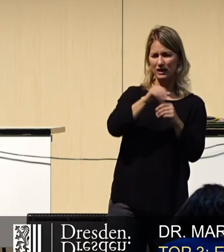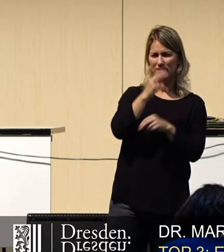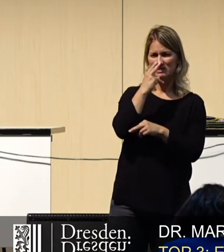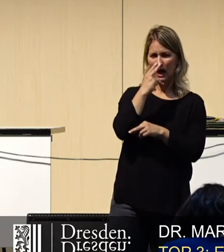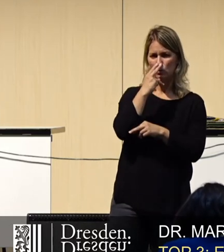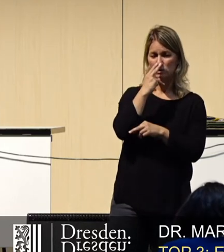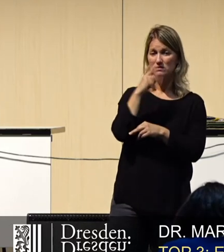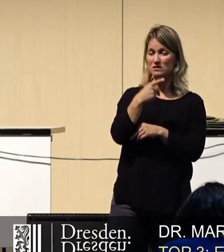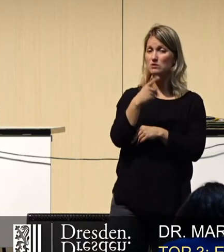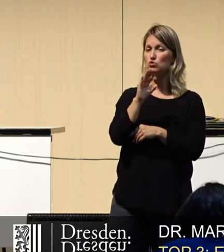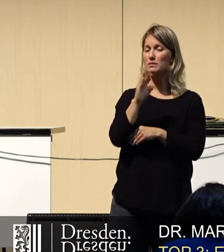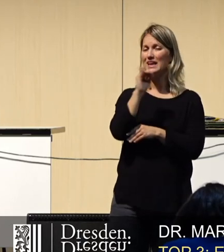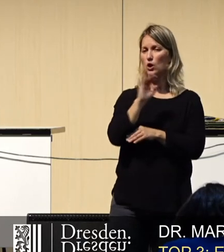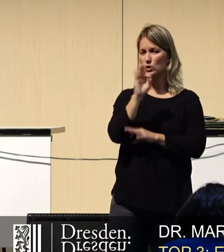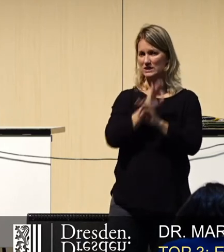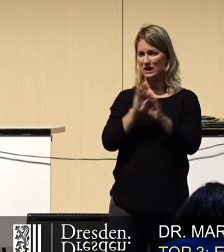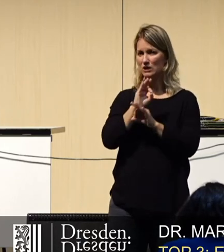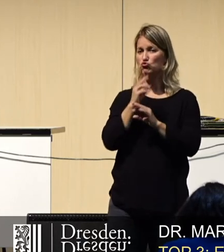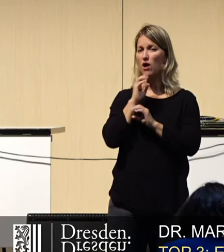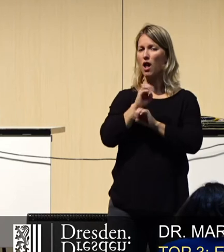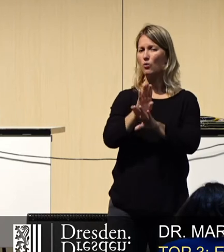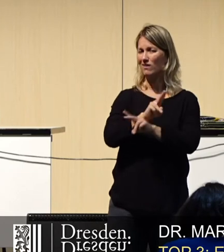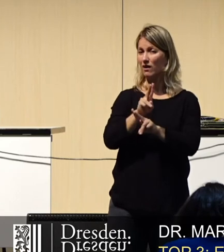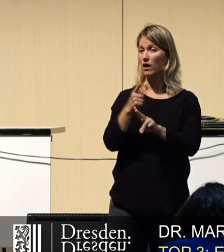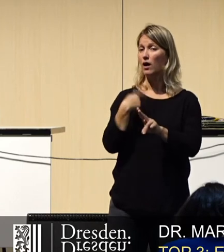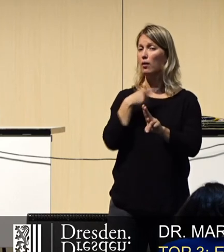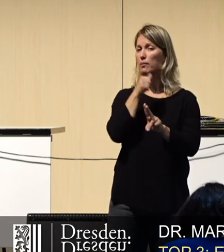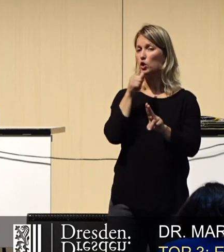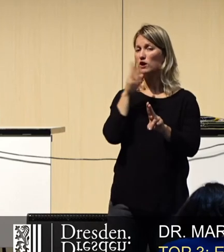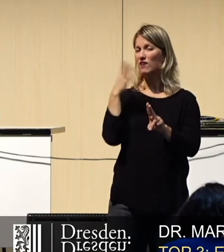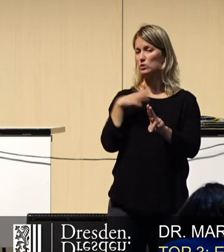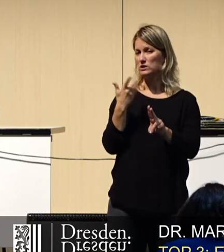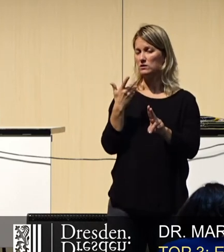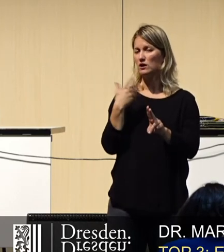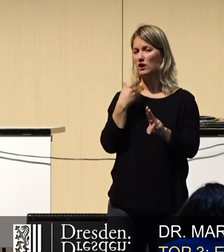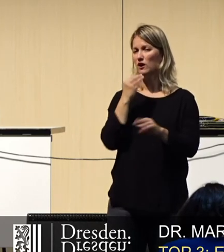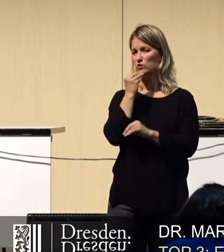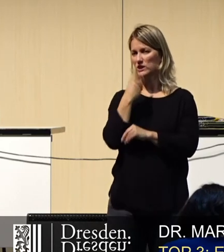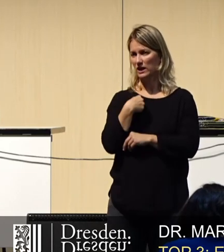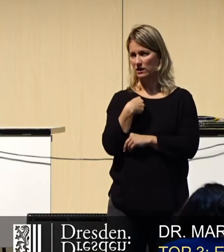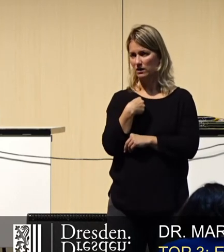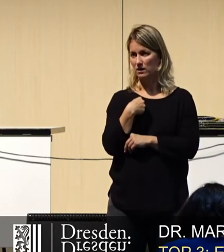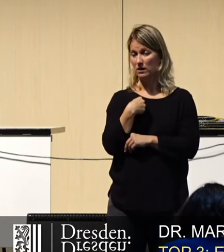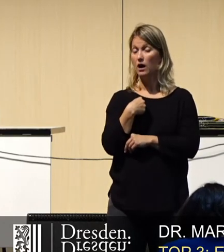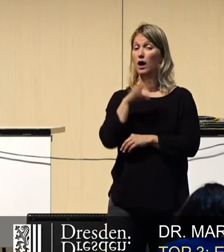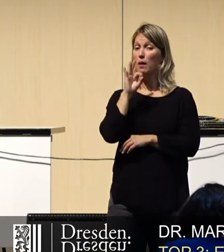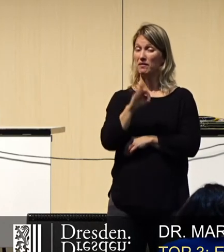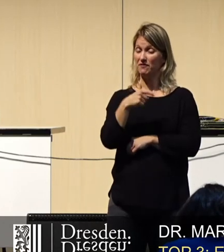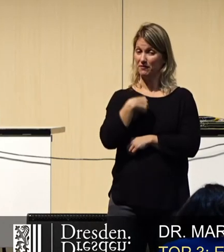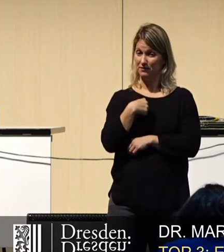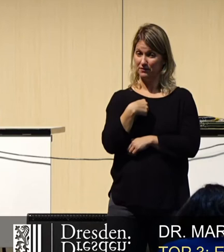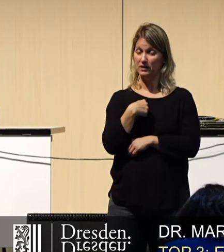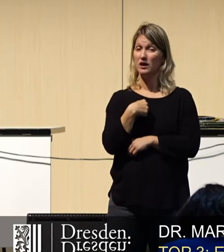ironisierende Strahlung, ich bin ja Physiker. Komischerweise, das einzige Argument, was mir einfällt, was sozusagen für